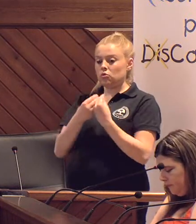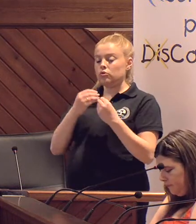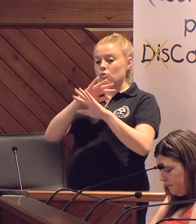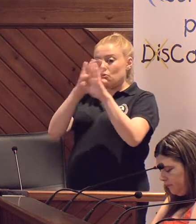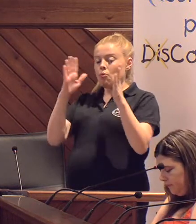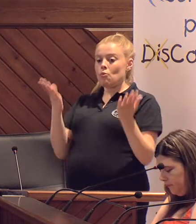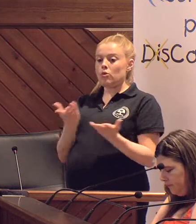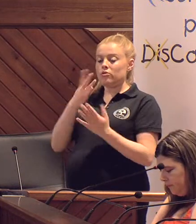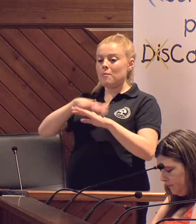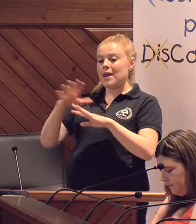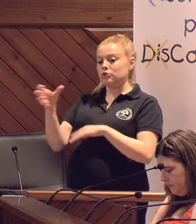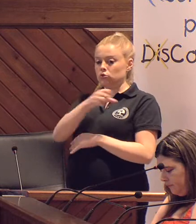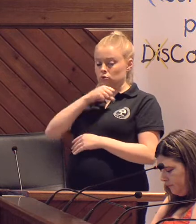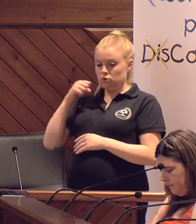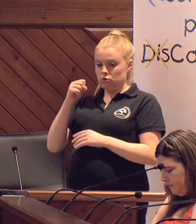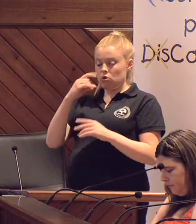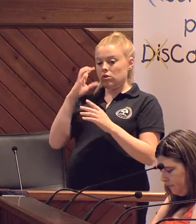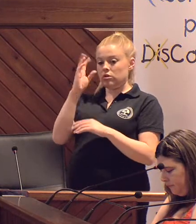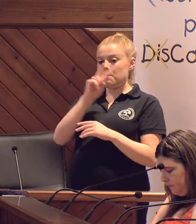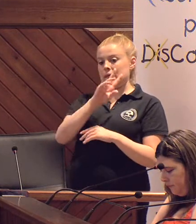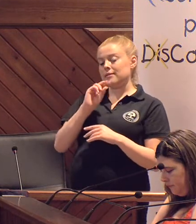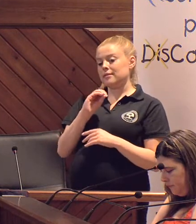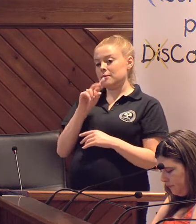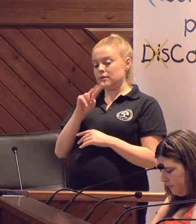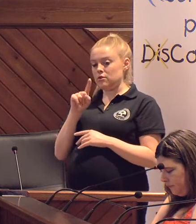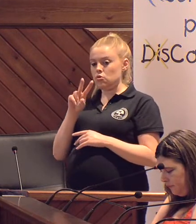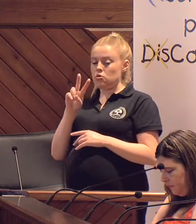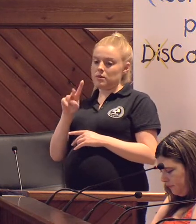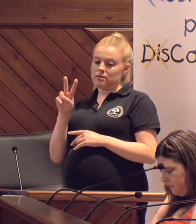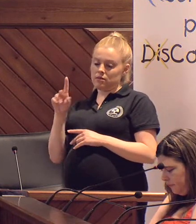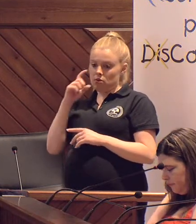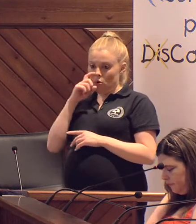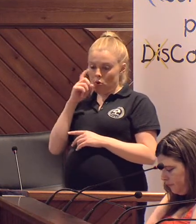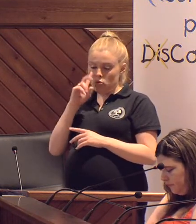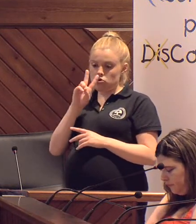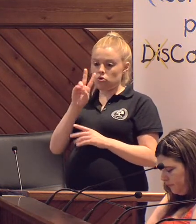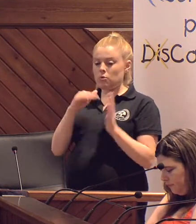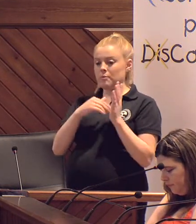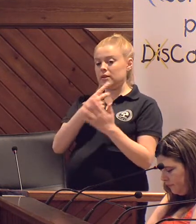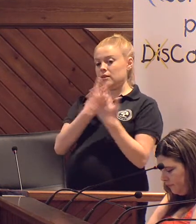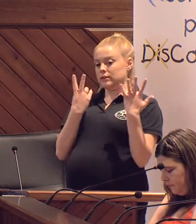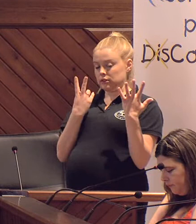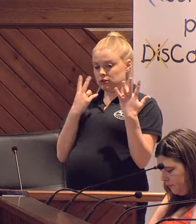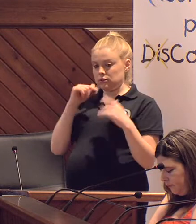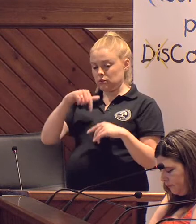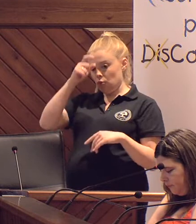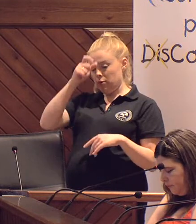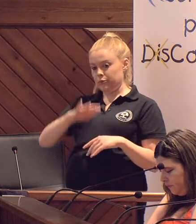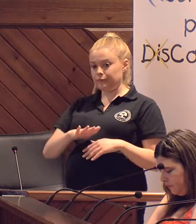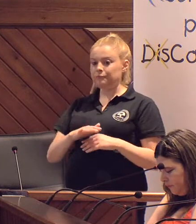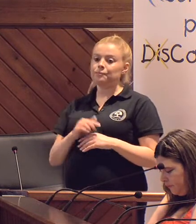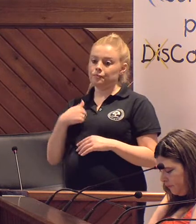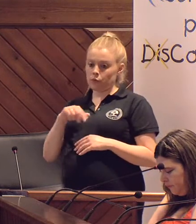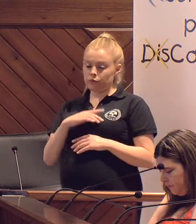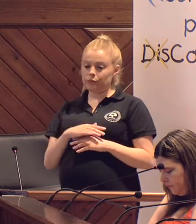Mundo para Todos, que se han celebrado durante los días 20, 21 y 22 de junio de 2017 en nuestro municipio. La finalidad de esta